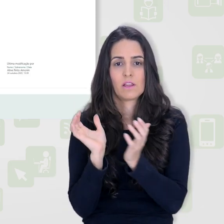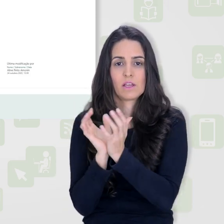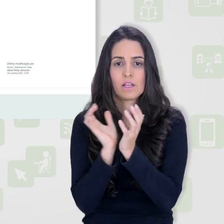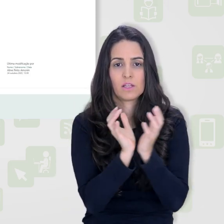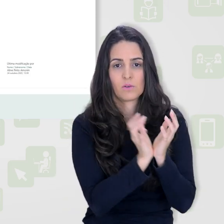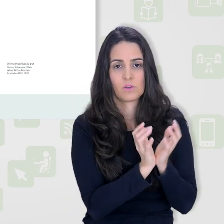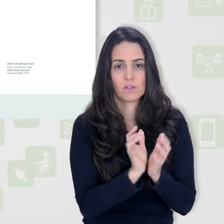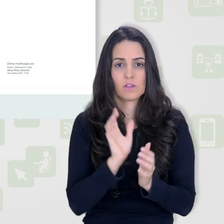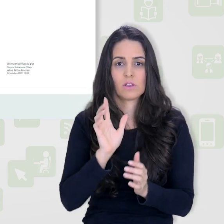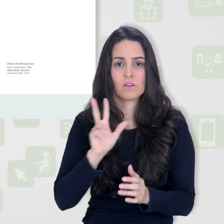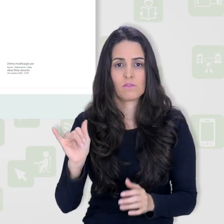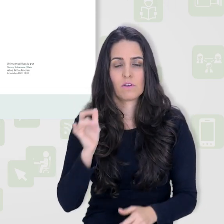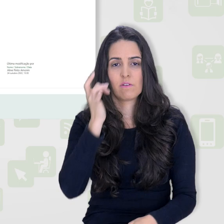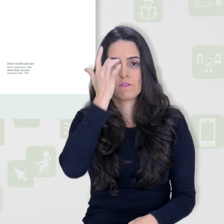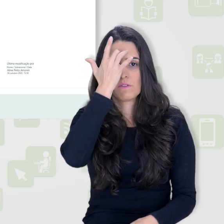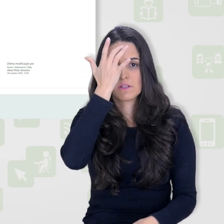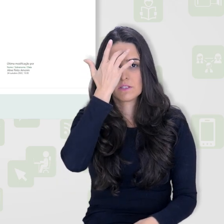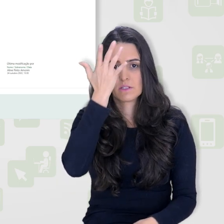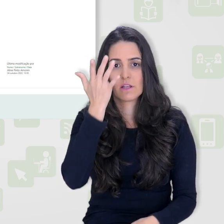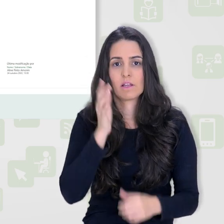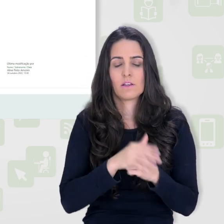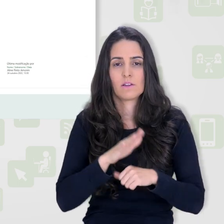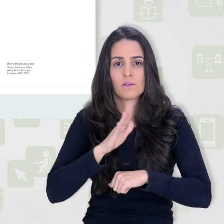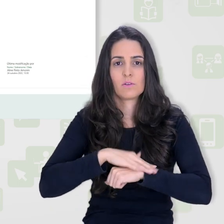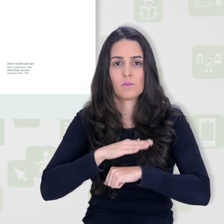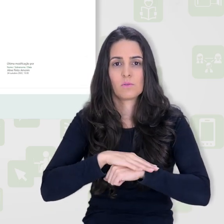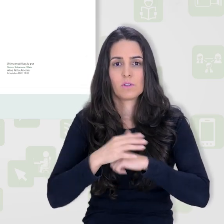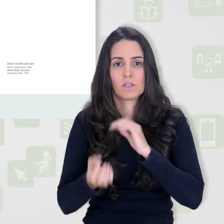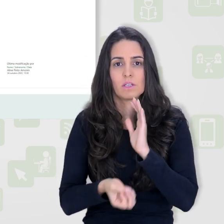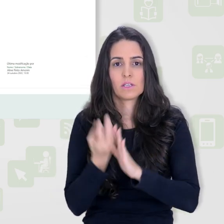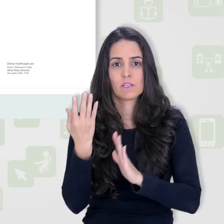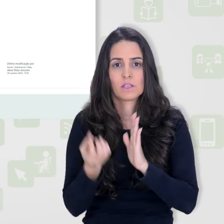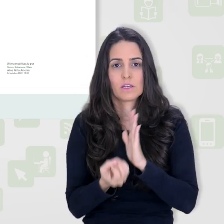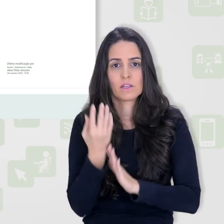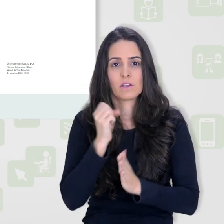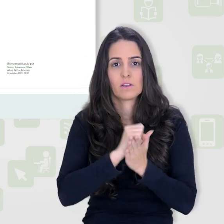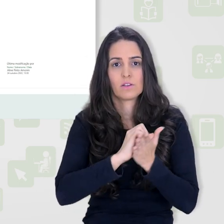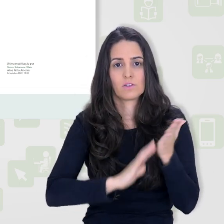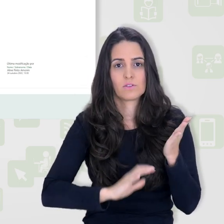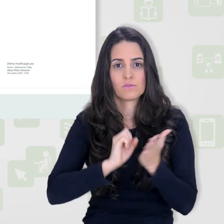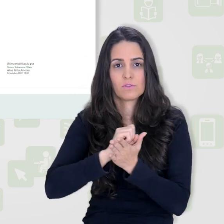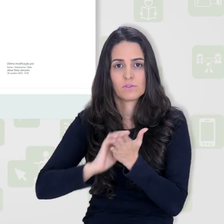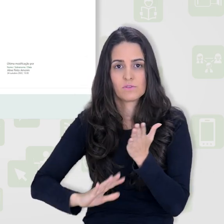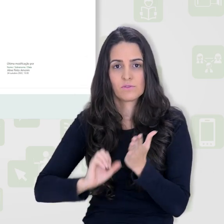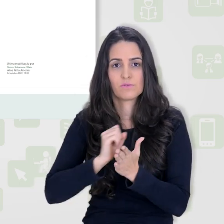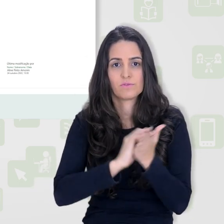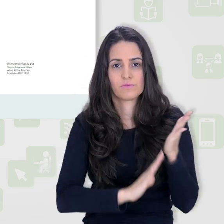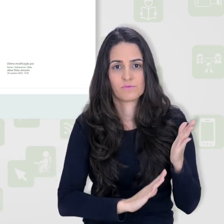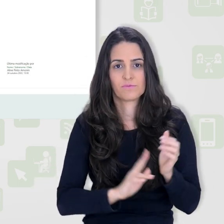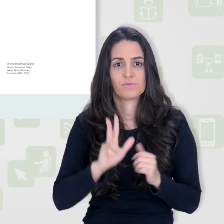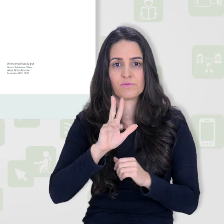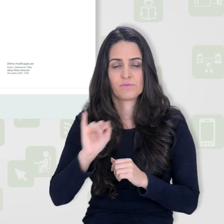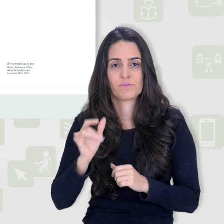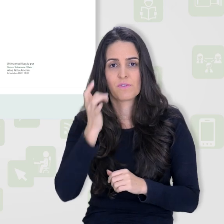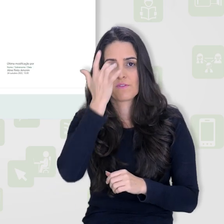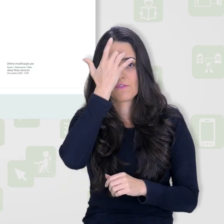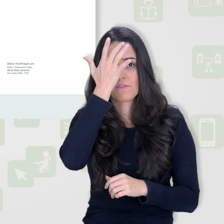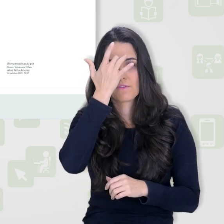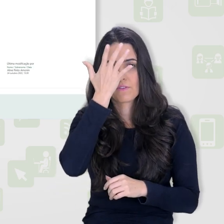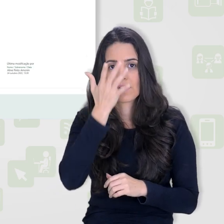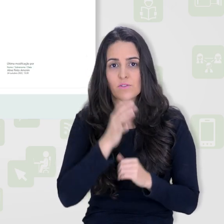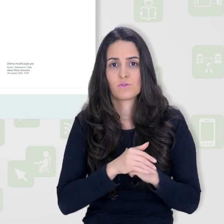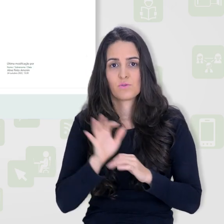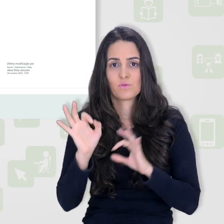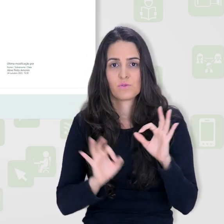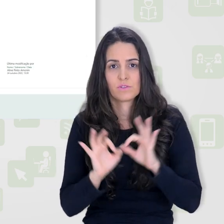sua respectiva categoria vai facilitar muito no momento em que você for criar as suas atividades questionário,